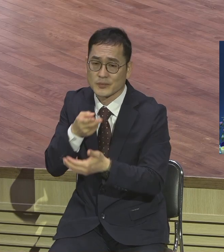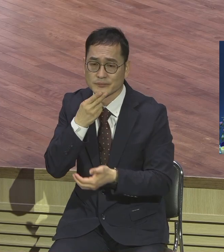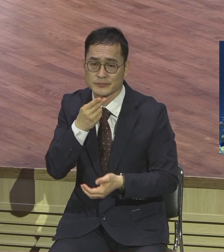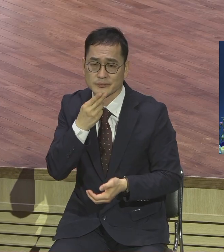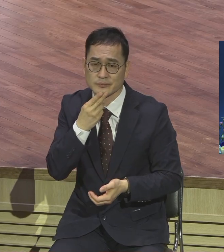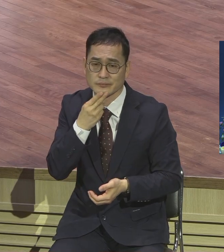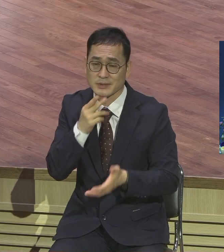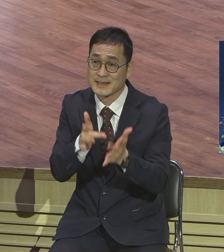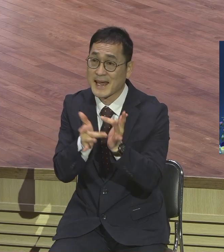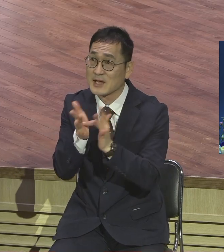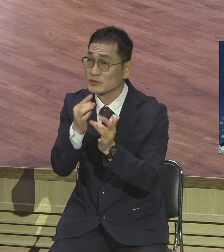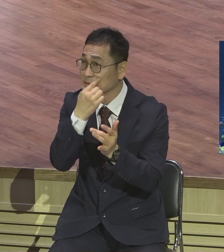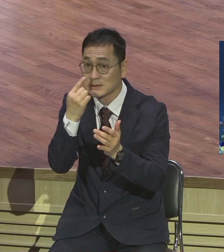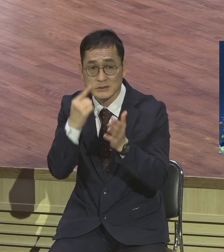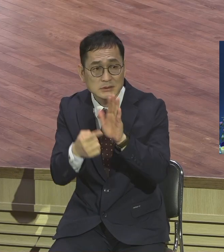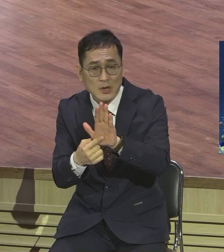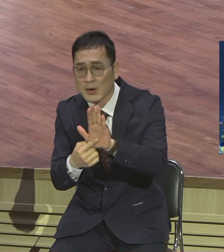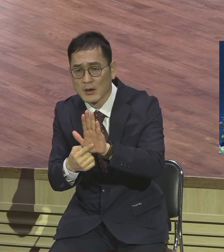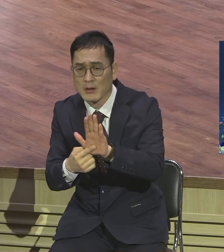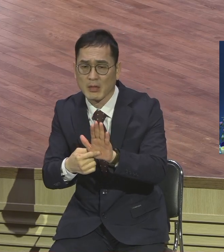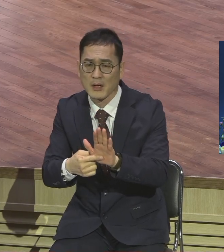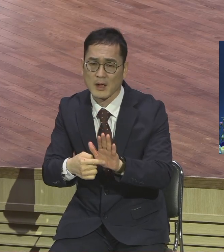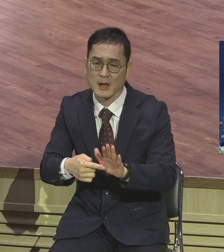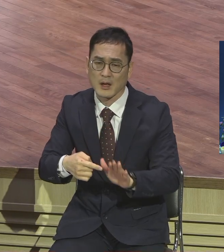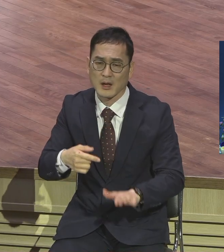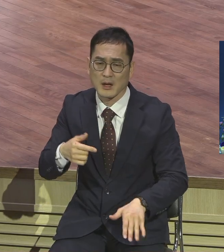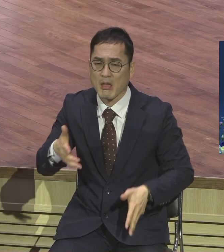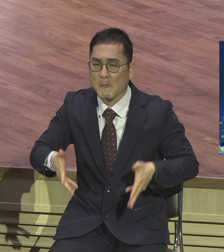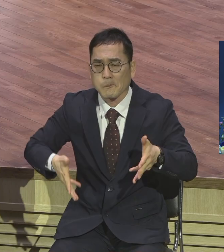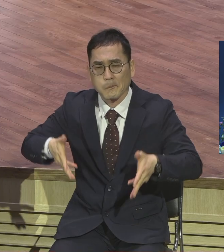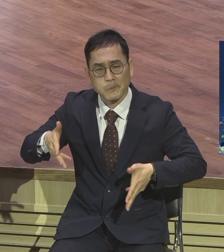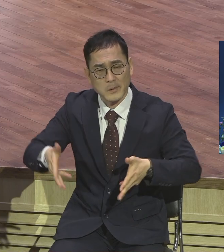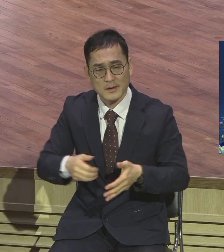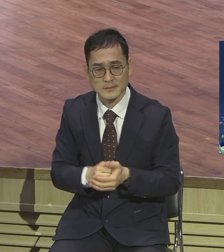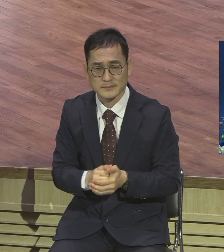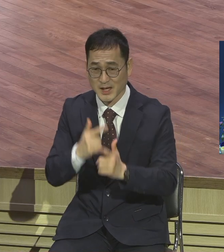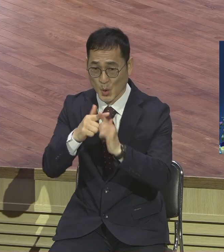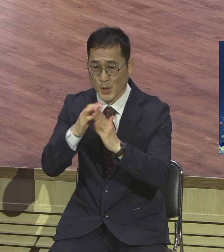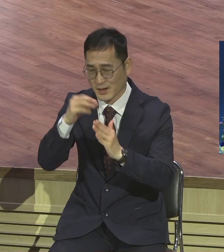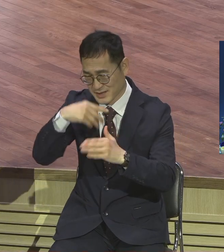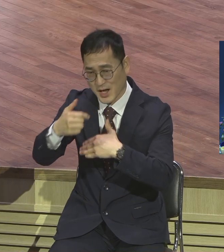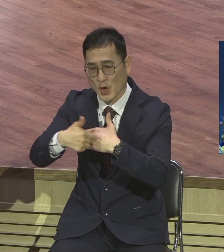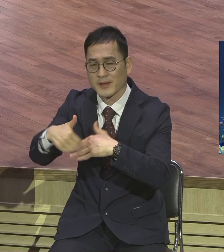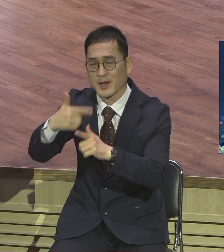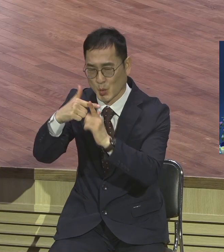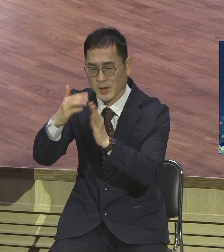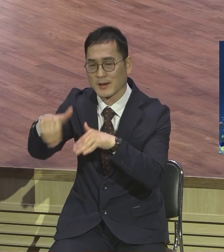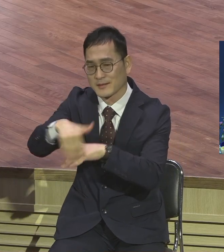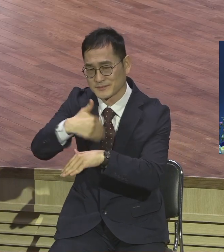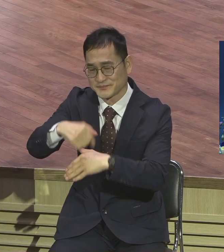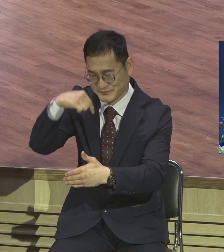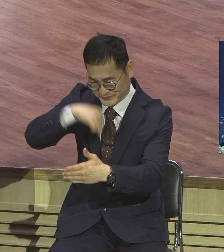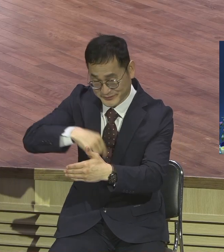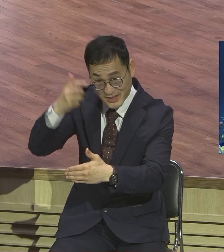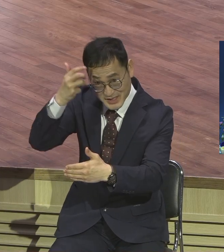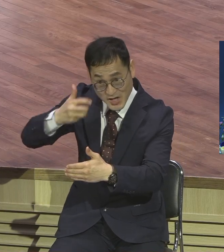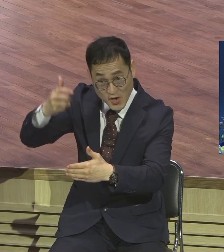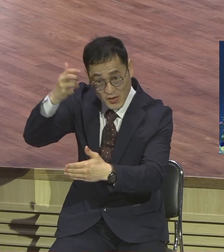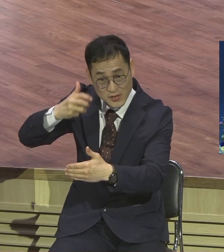없어요. 왜? 교회만 다녔지 영의 삶을 살지 않았기 때문에 그래요. 여러분들은 세상에